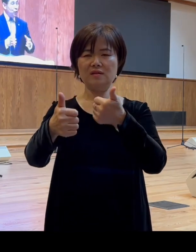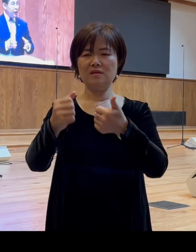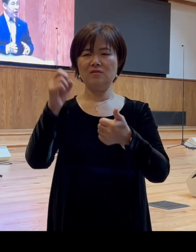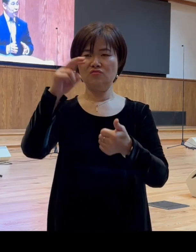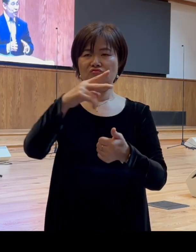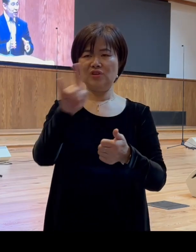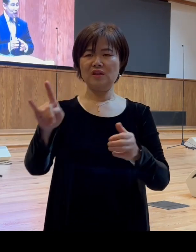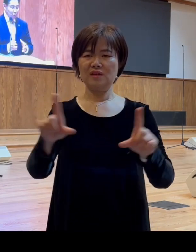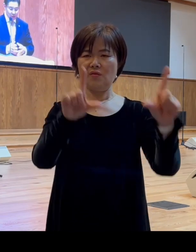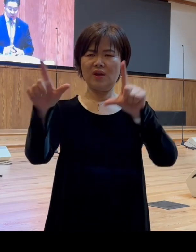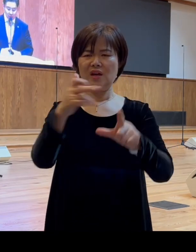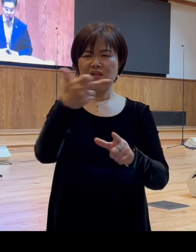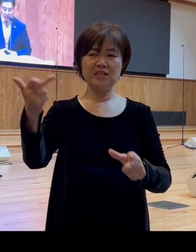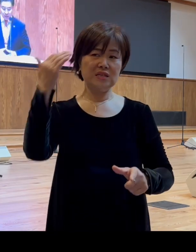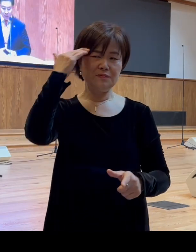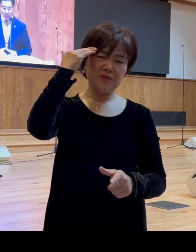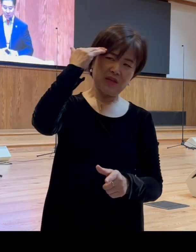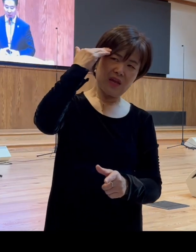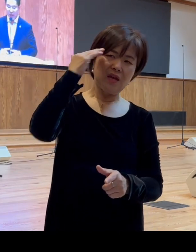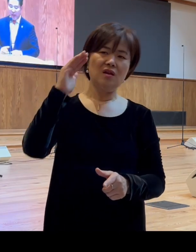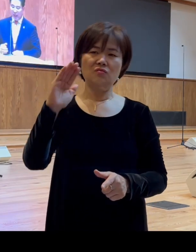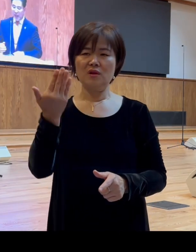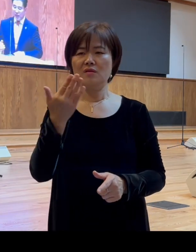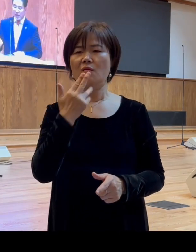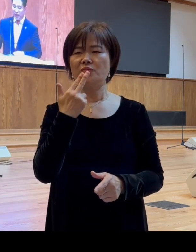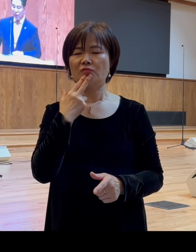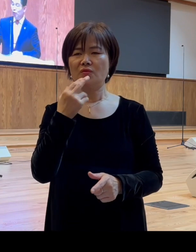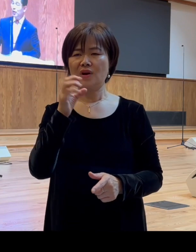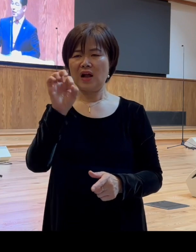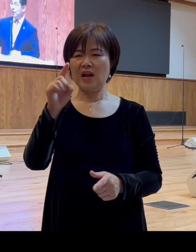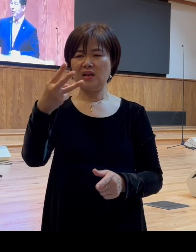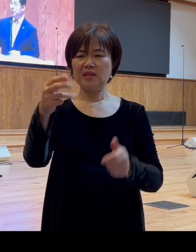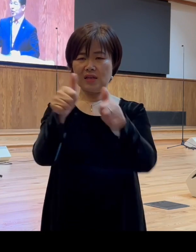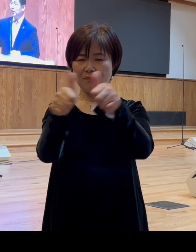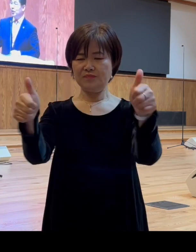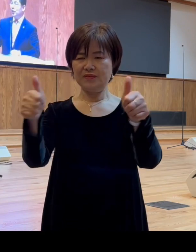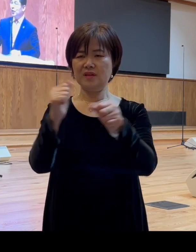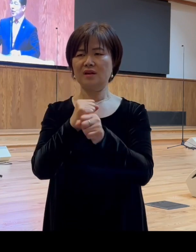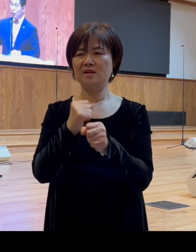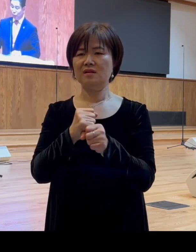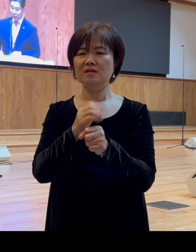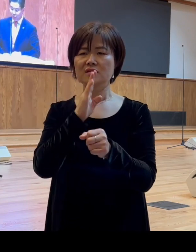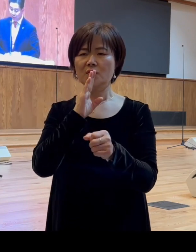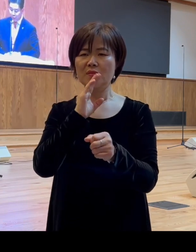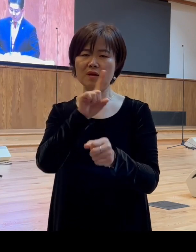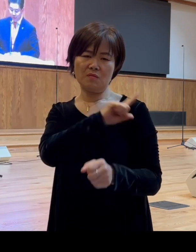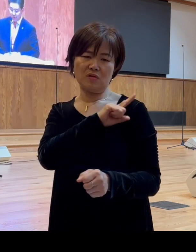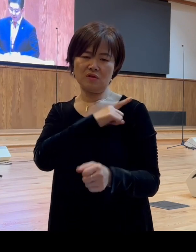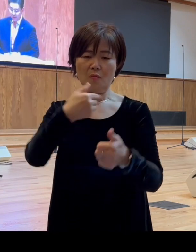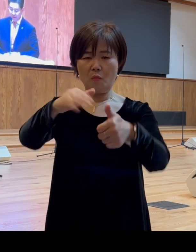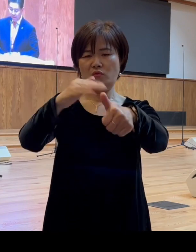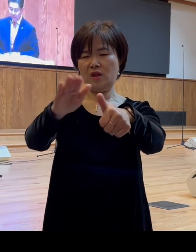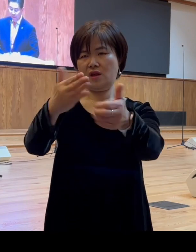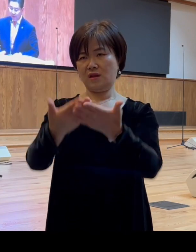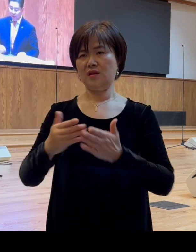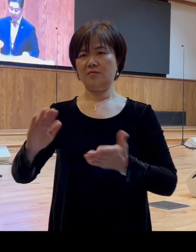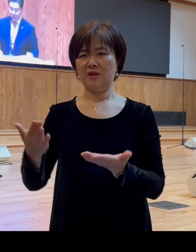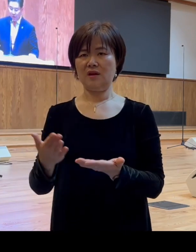어떤 큰 피해가 되지 않도록 알렉산더라고 하는 사람을 내세운 것을 볼 수 있습니다 그럼 이 성경학자들이